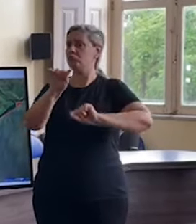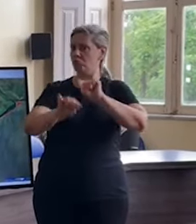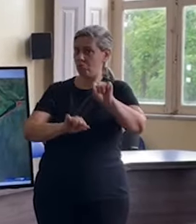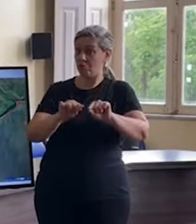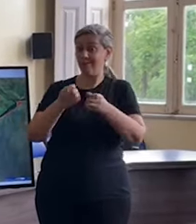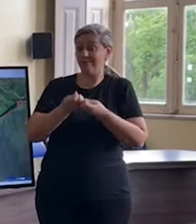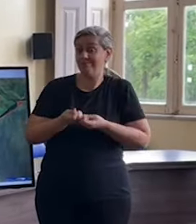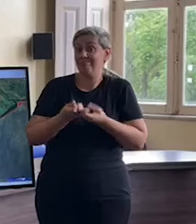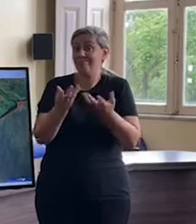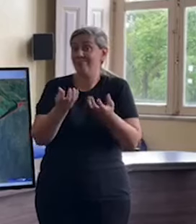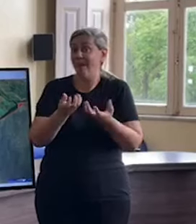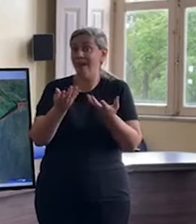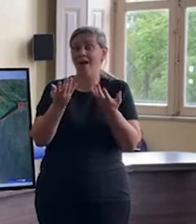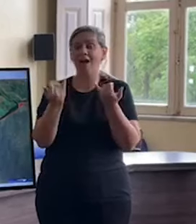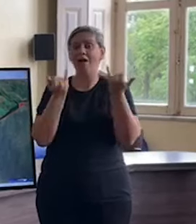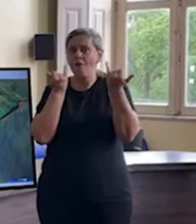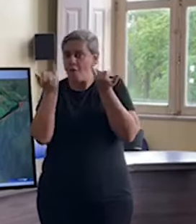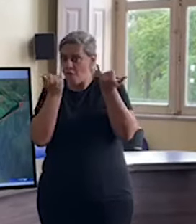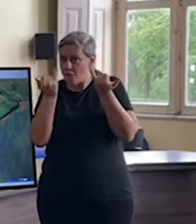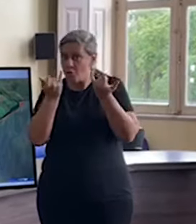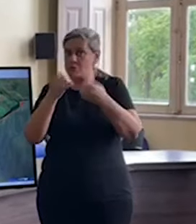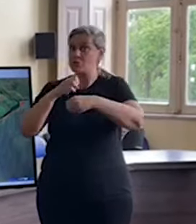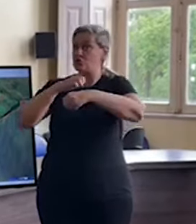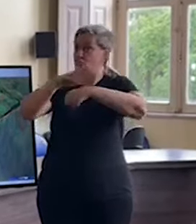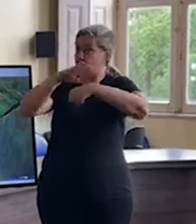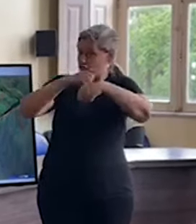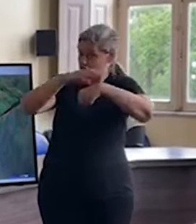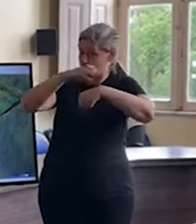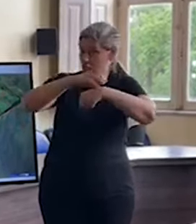informações a vocês e orientações.